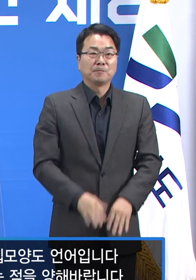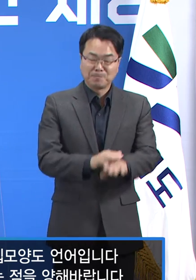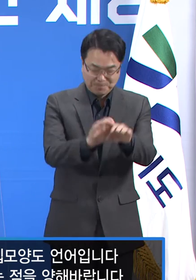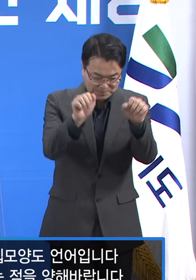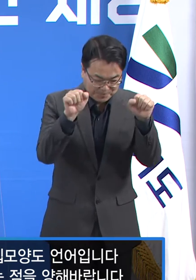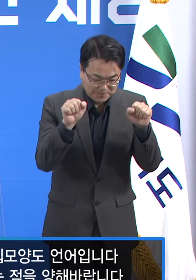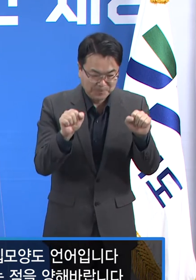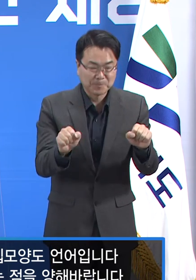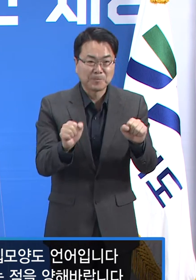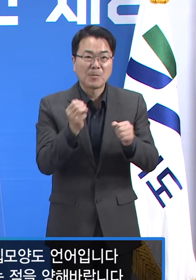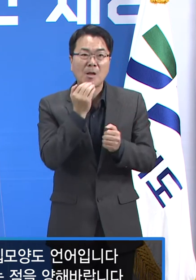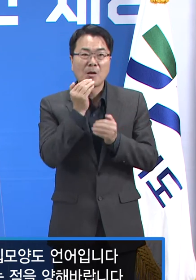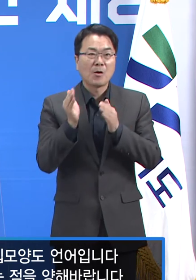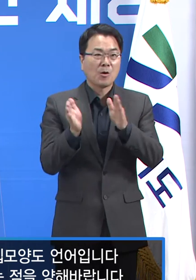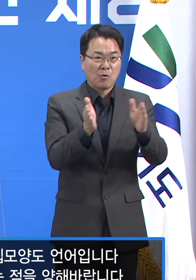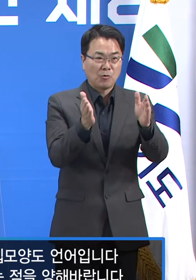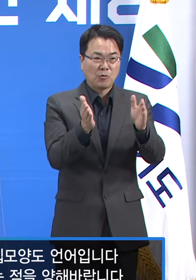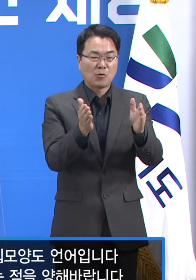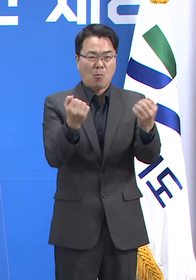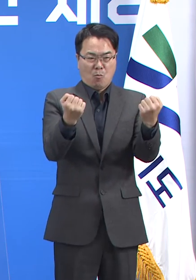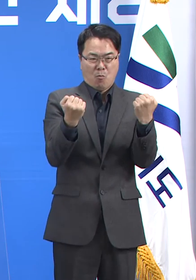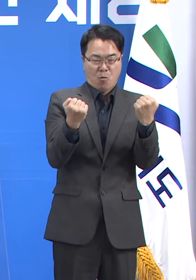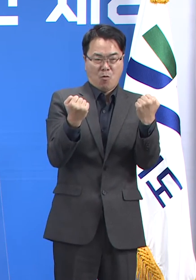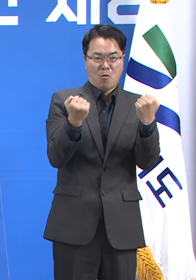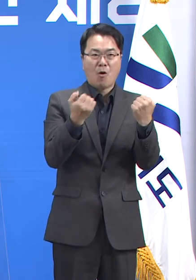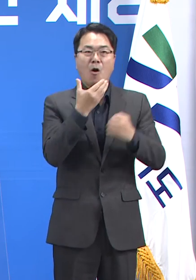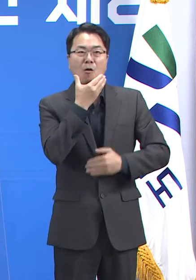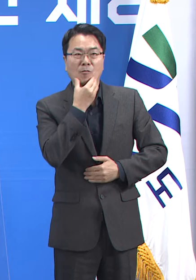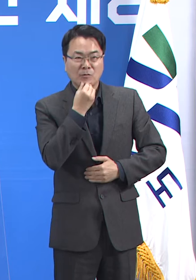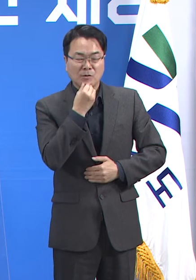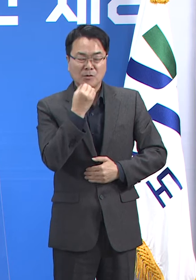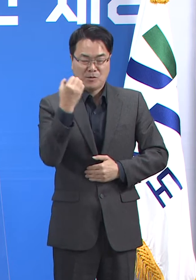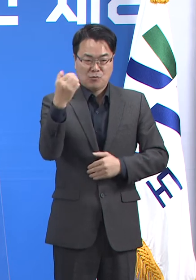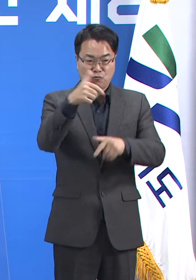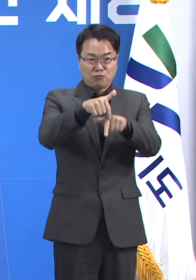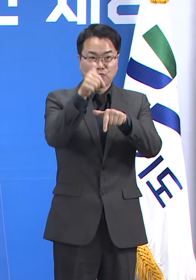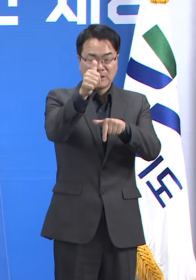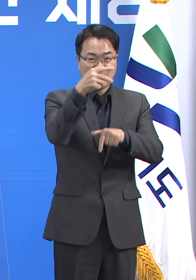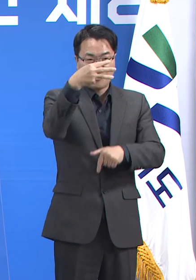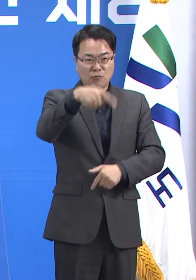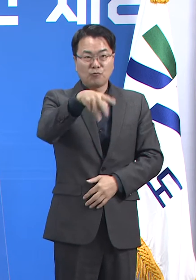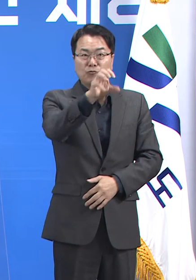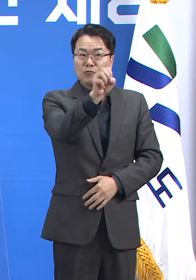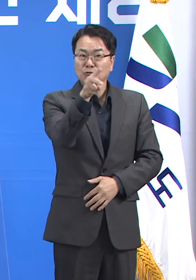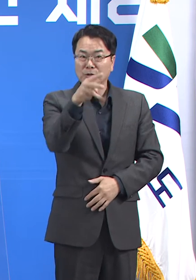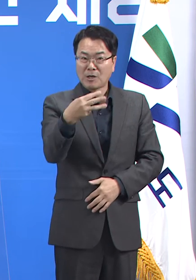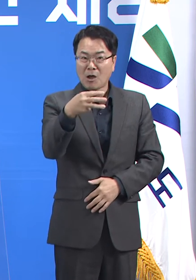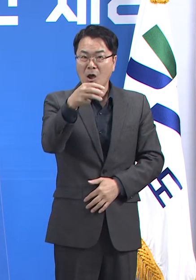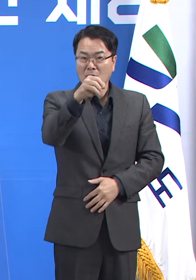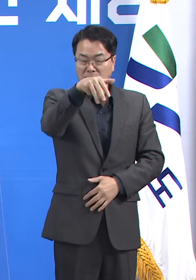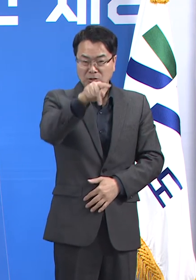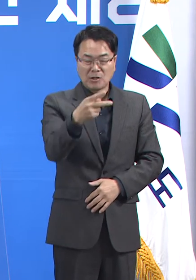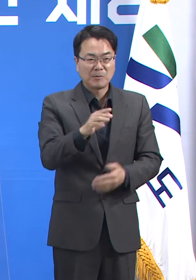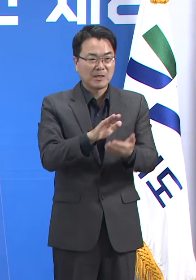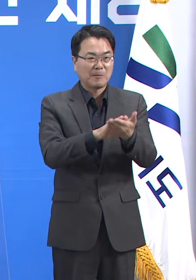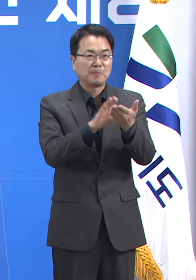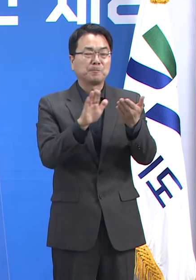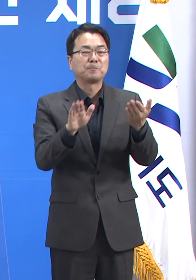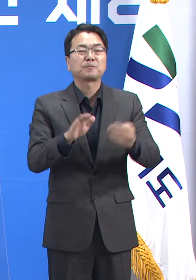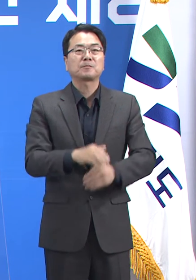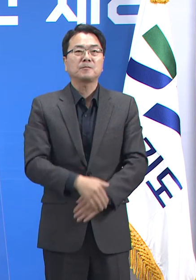안녕하십니까. 경기도 보건건강국장 류영칠입니다. 10월 19일 화요일 경기도 코로나19 대응 정례 기자회견을